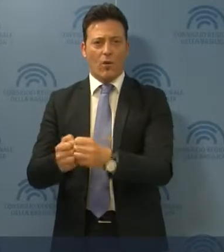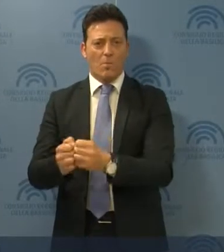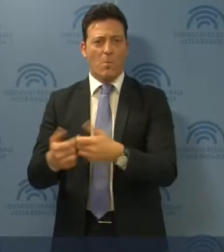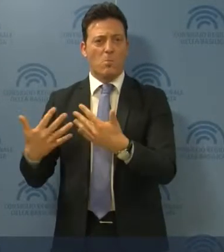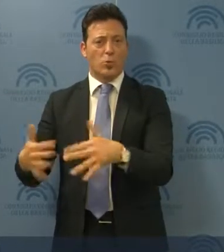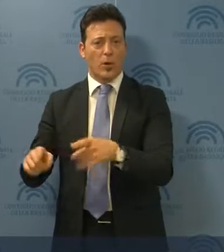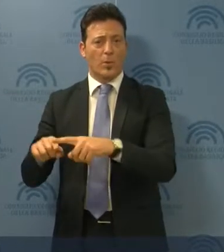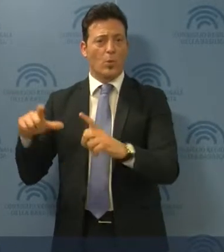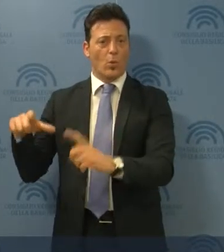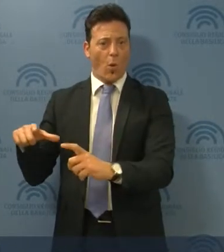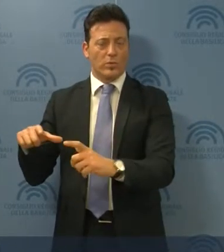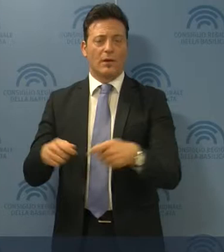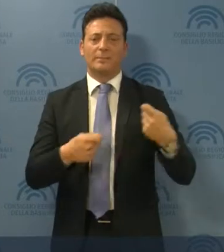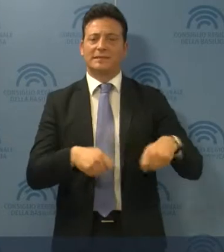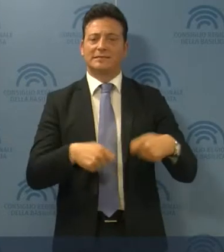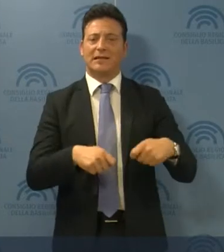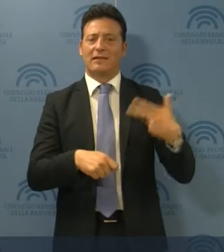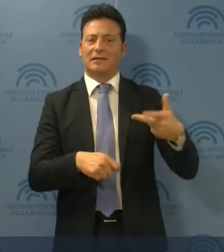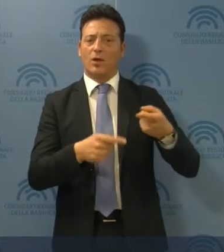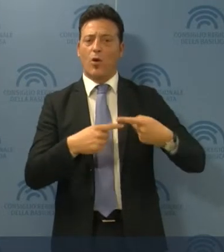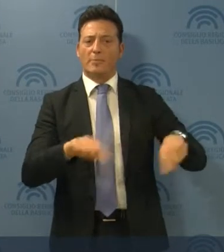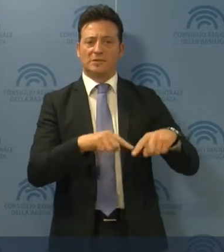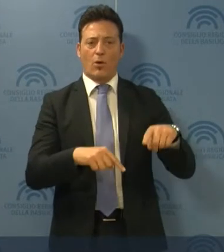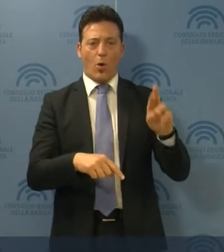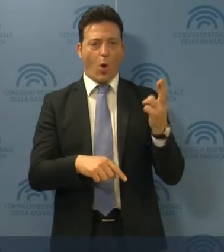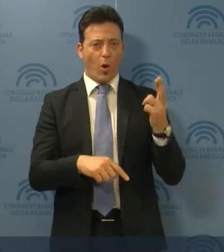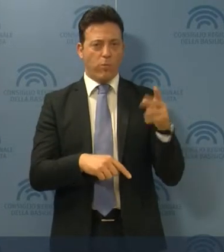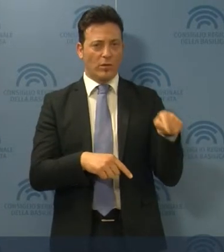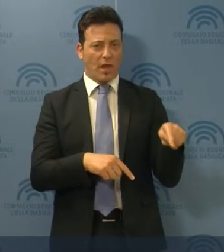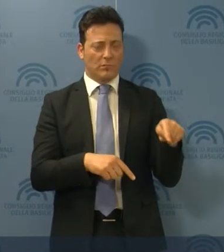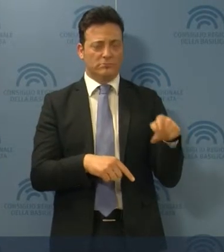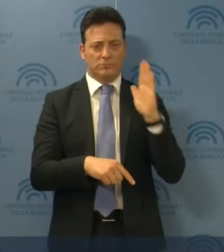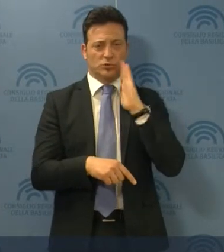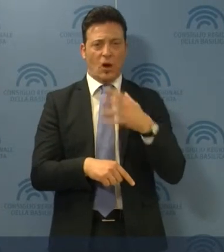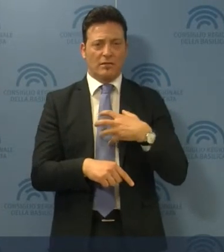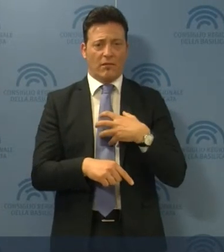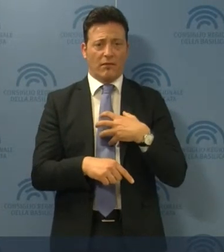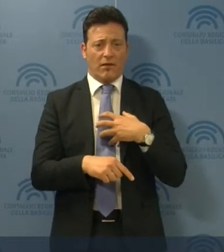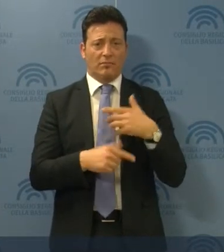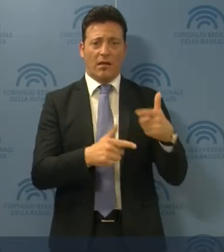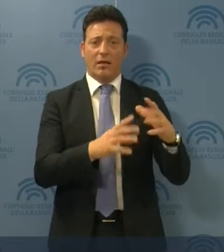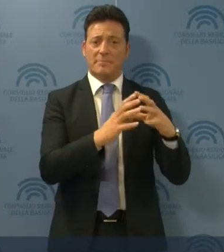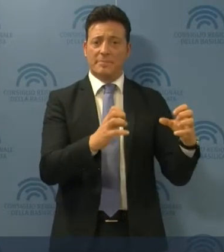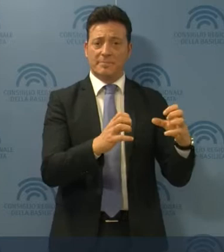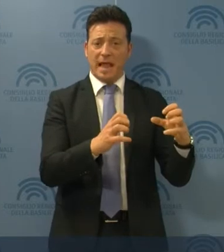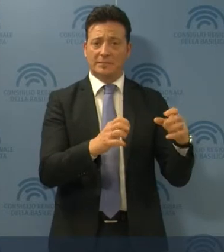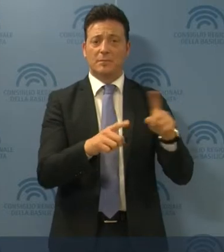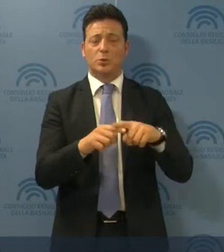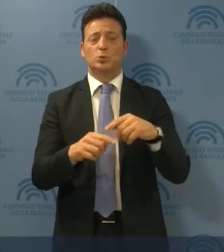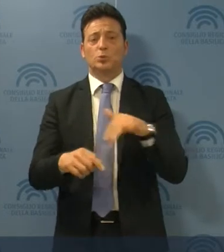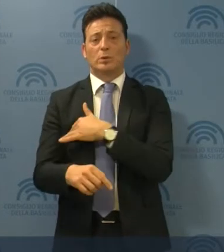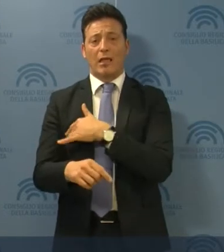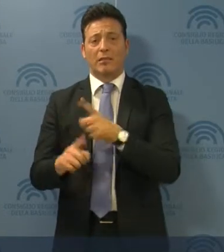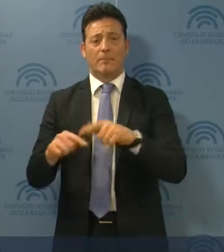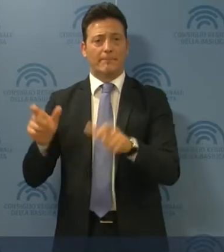motori e le ruote, il Presidente della Terza Commissione, Robortella, esprime solidarietà alle imprese, agli studenti e ai